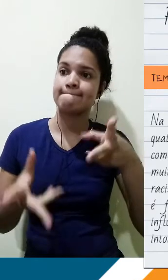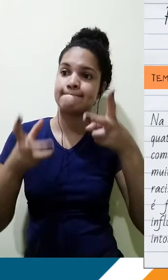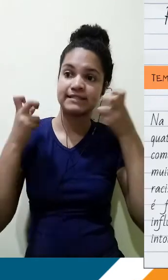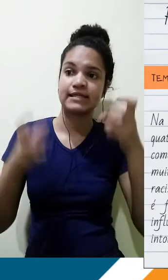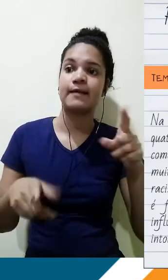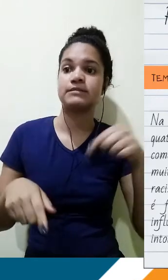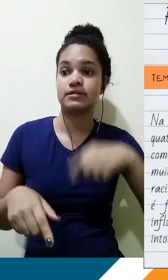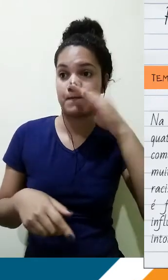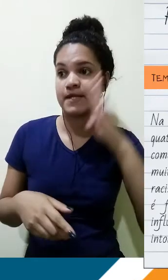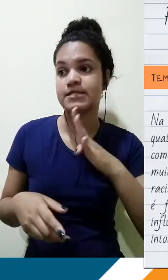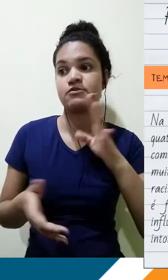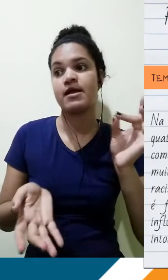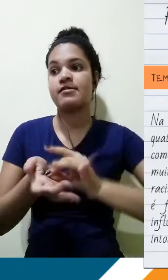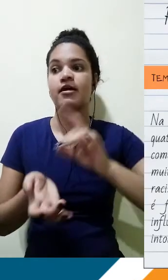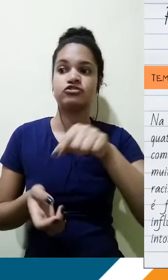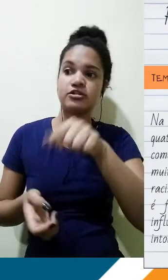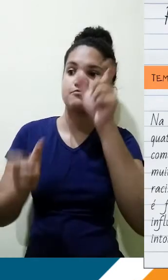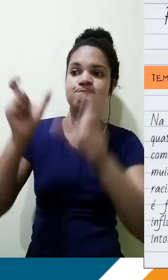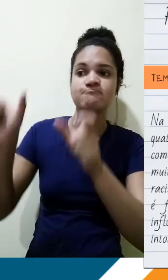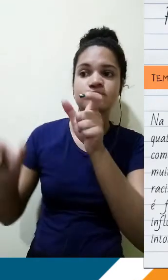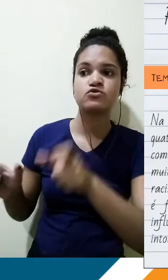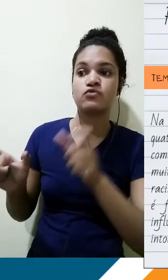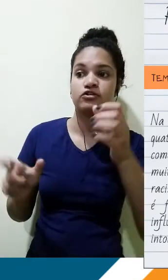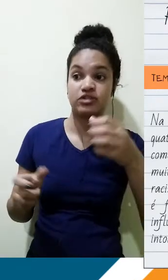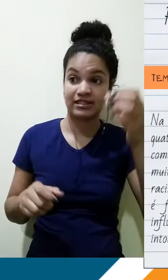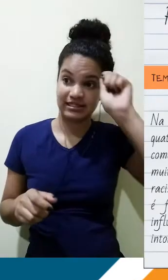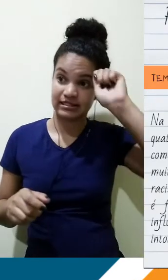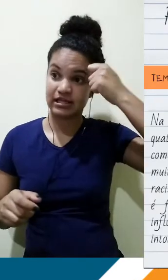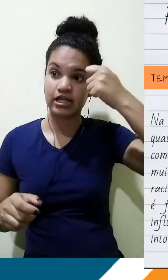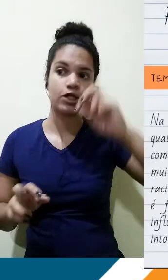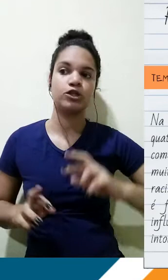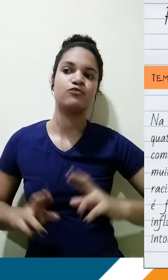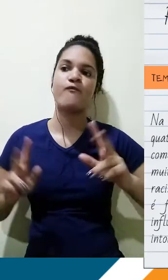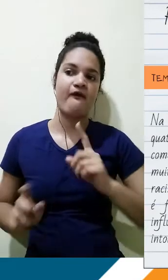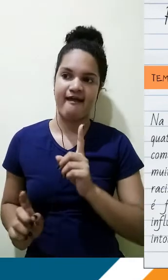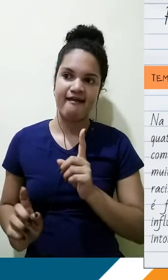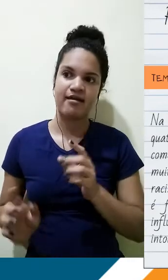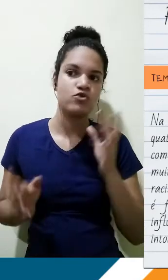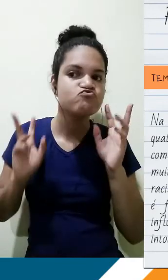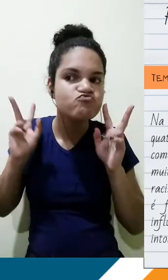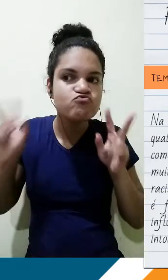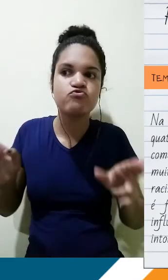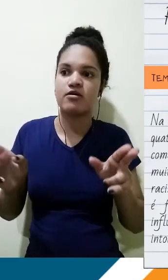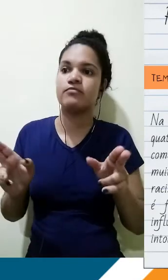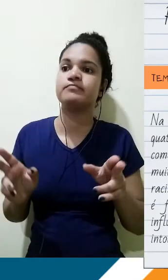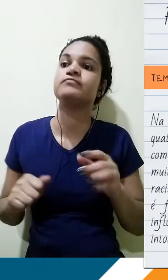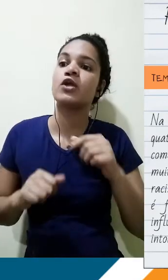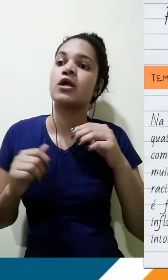sentido, é fundamental compreender que a manutenção do preconceito racial é influenciada em específico pela